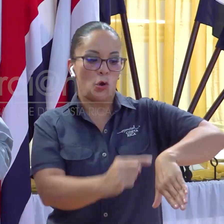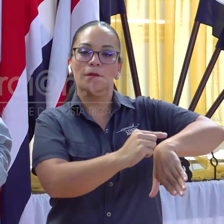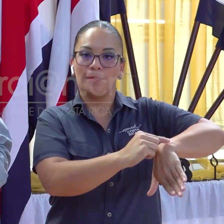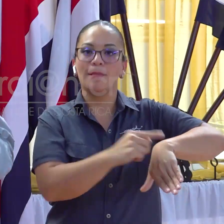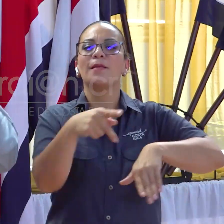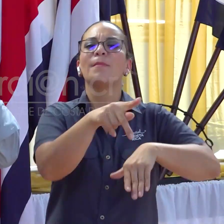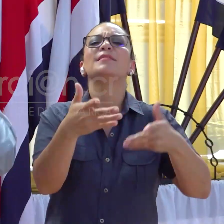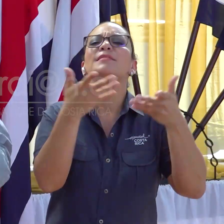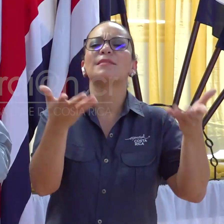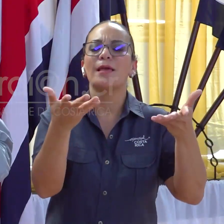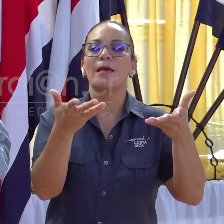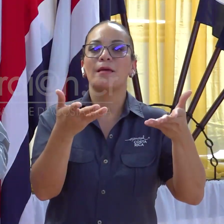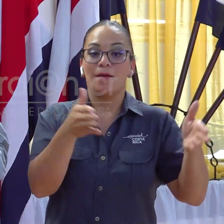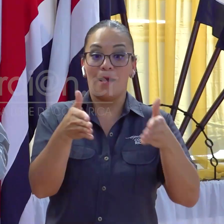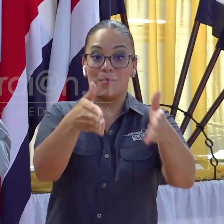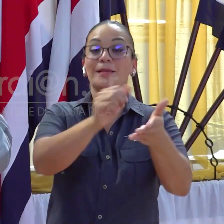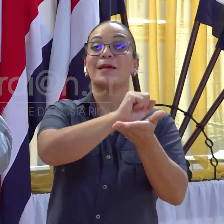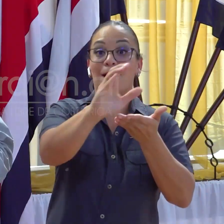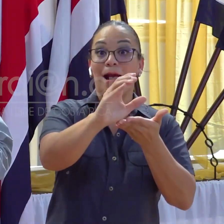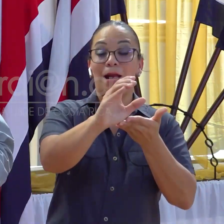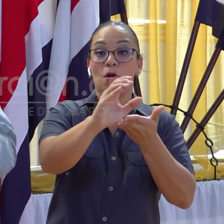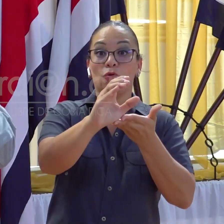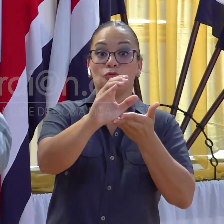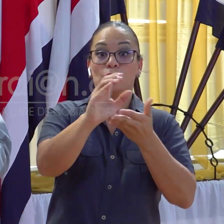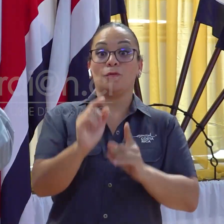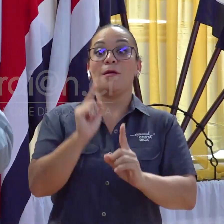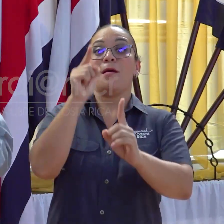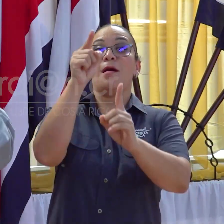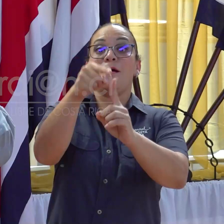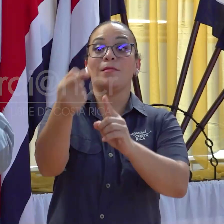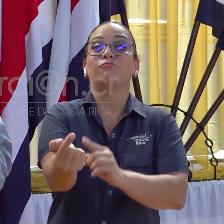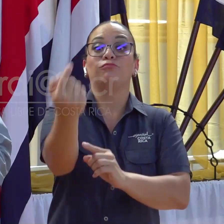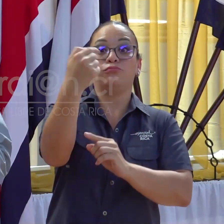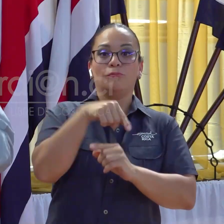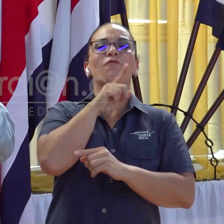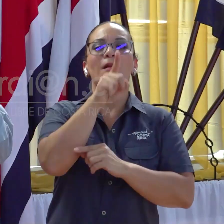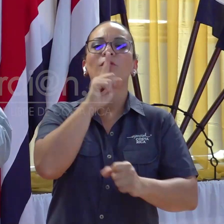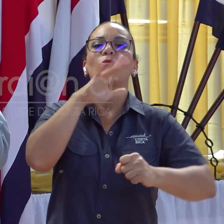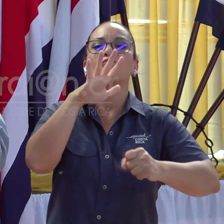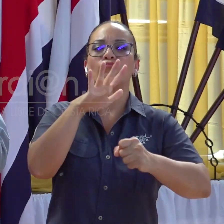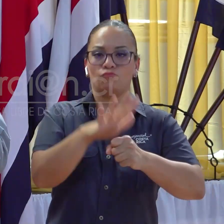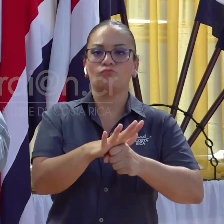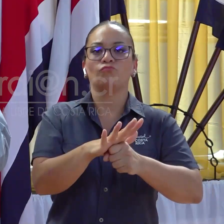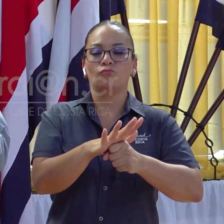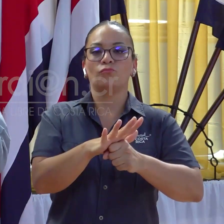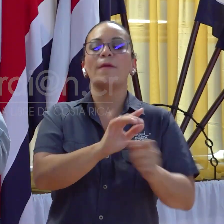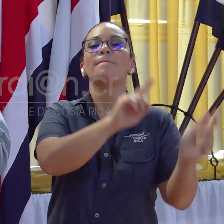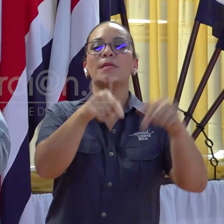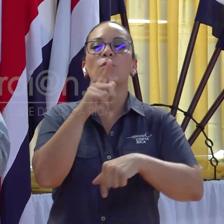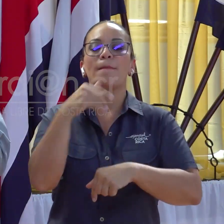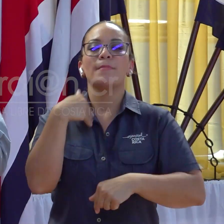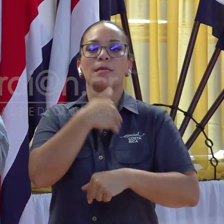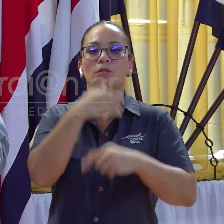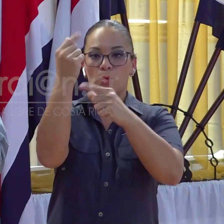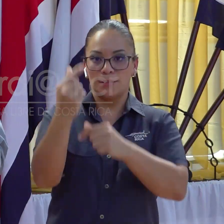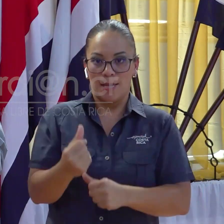carretera a San Carlos y de San Carlos de vuelta es una realidad. Vinieron el ministro